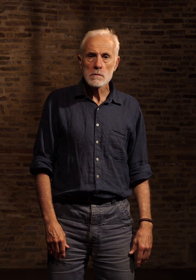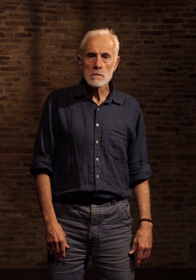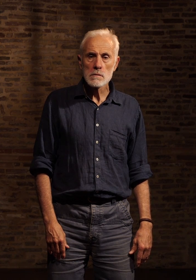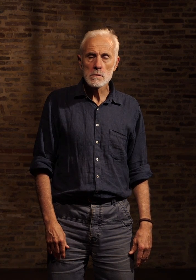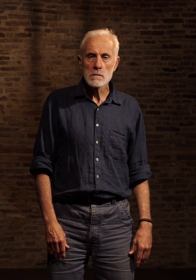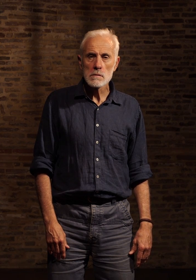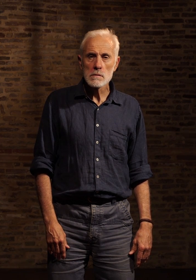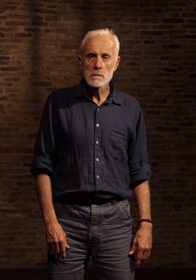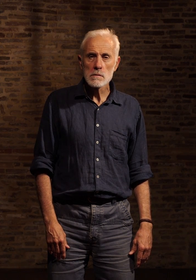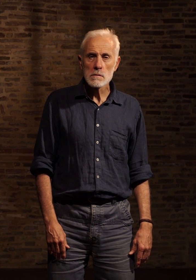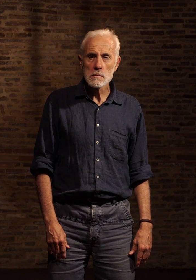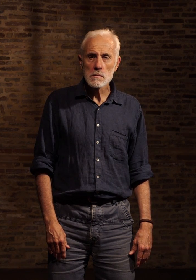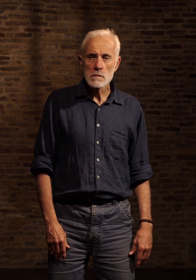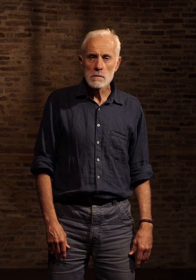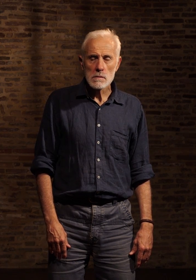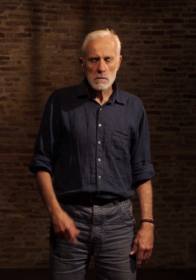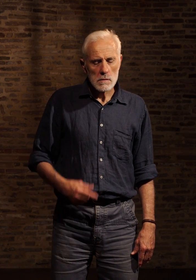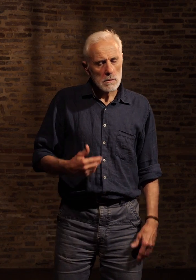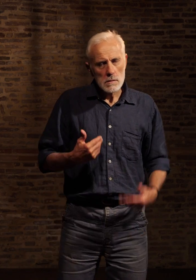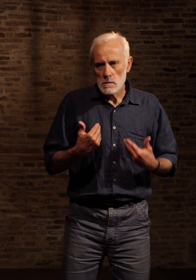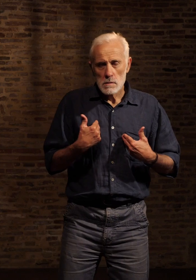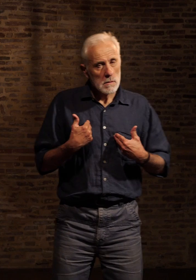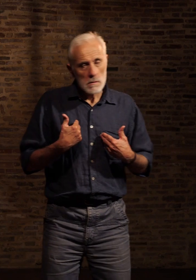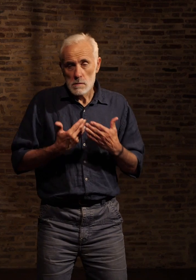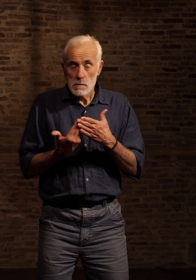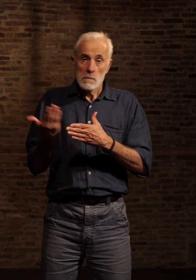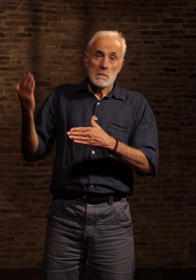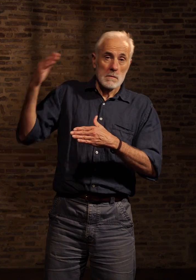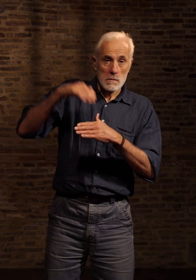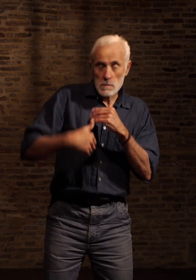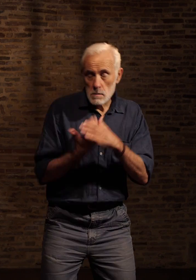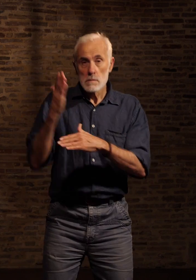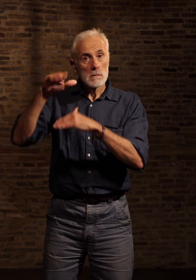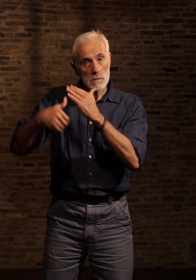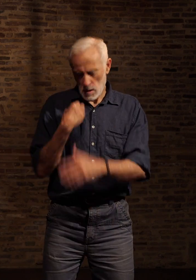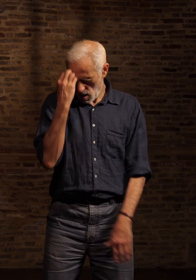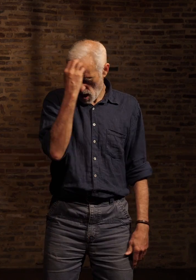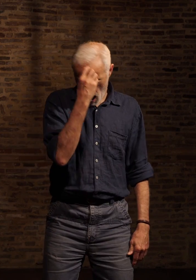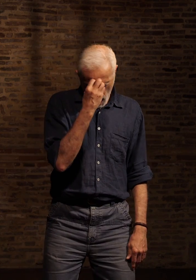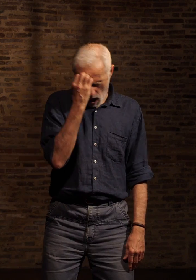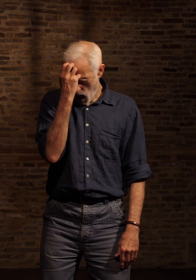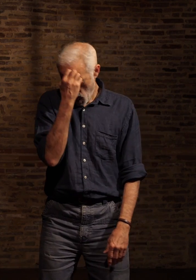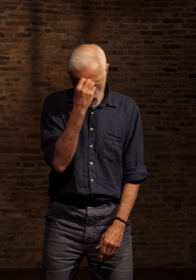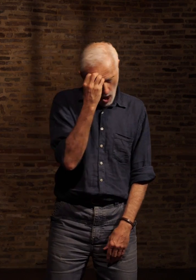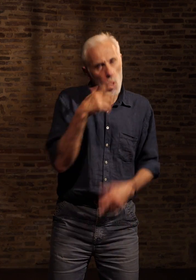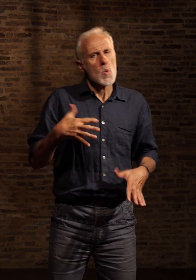Je me suis mis à broyer du noir continuement Ce qui est en prison est toujours périlleux